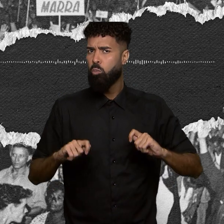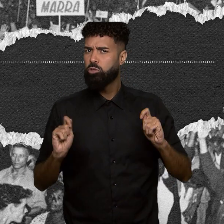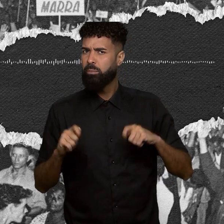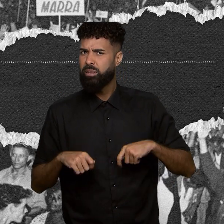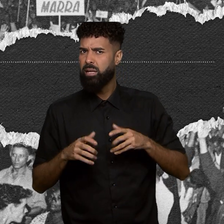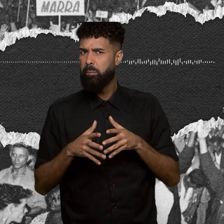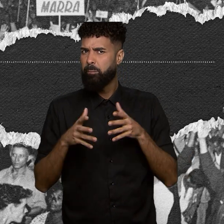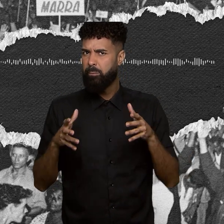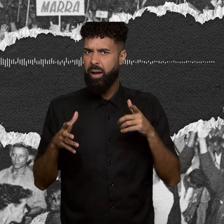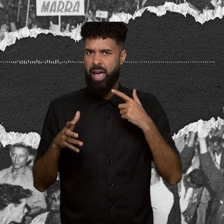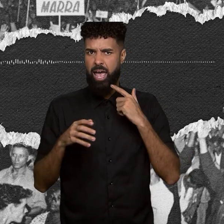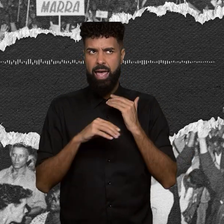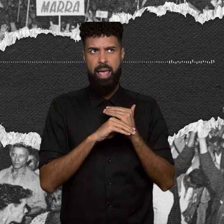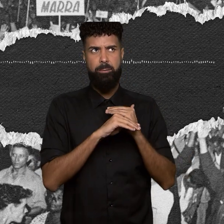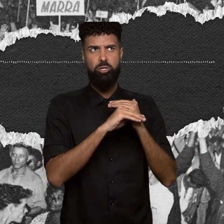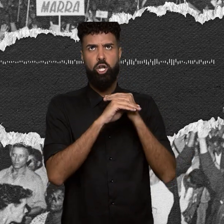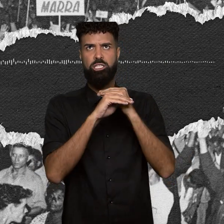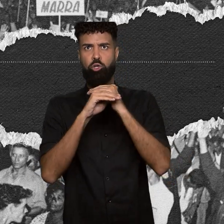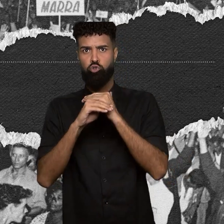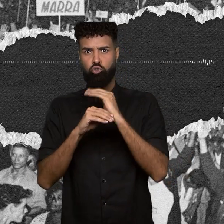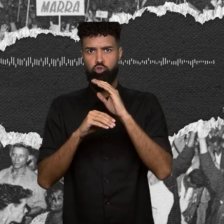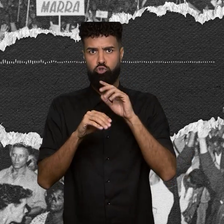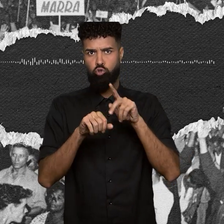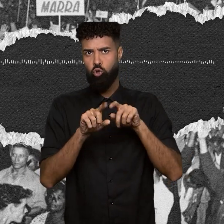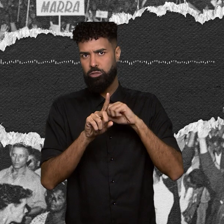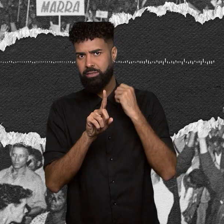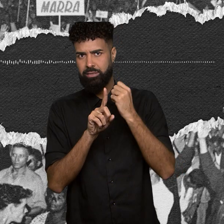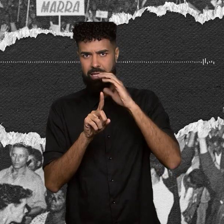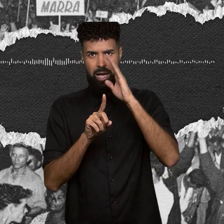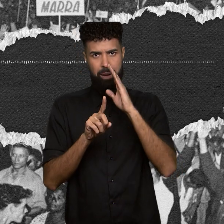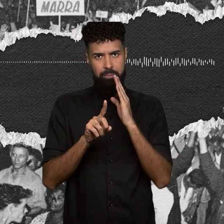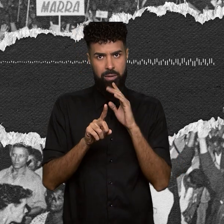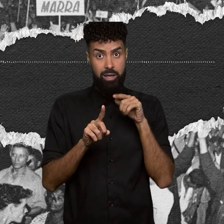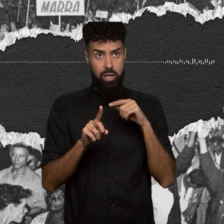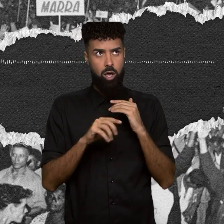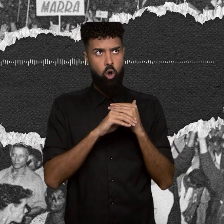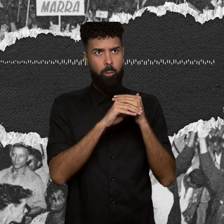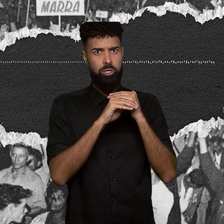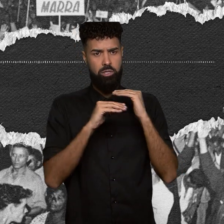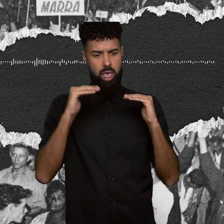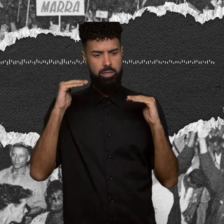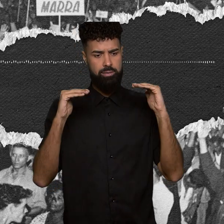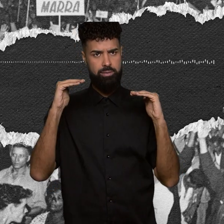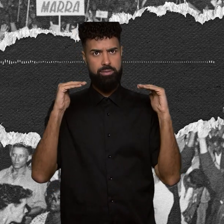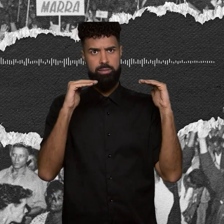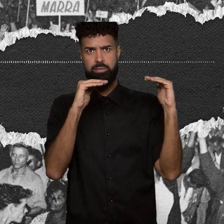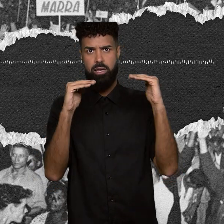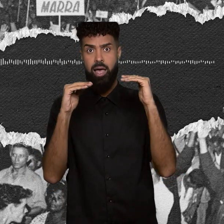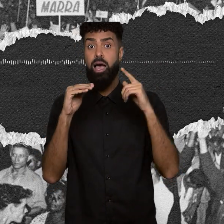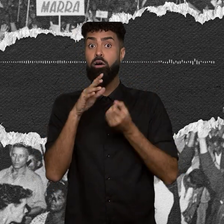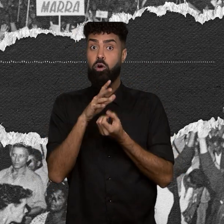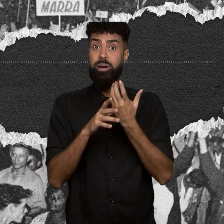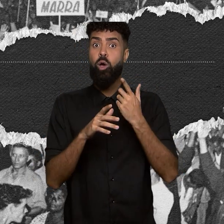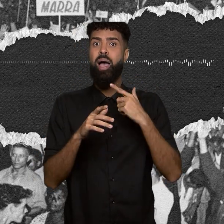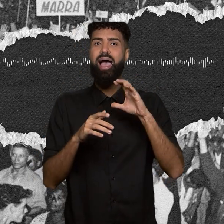homogeneização social da população brasileira. E essa homogeneização seria o que formaria justamente uma classe média